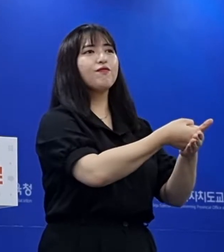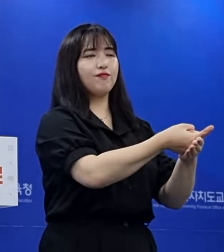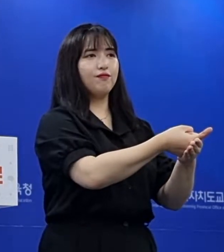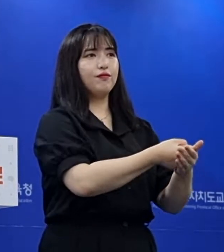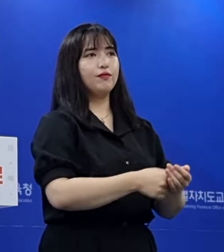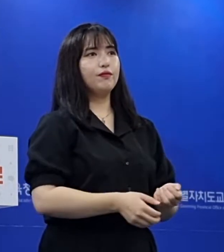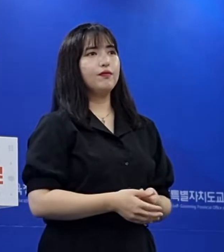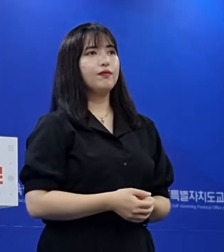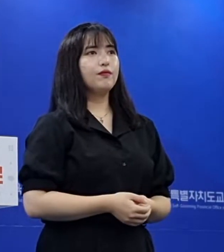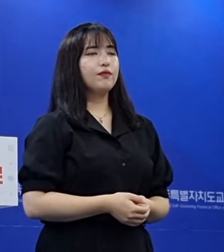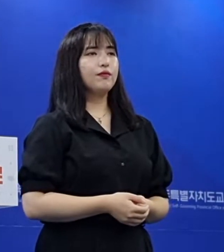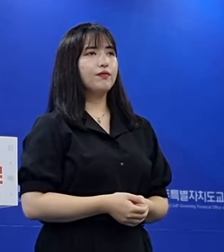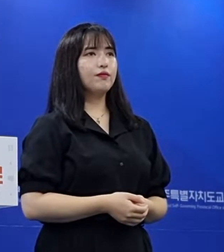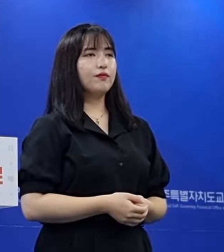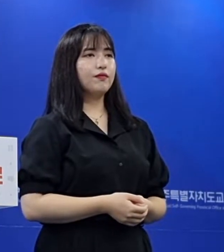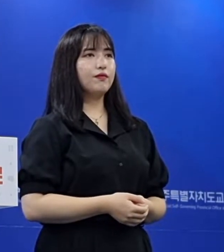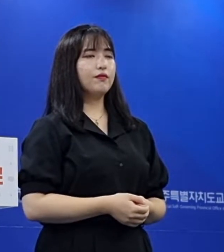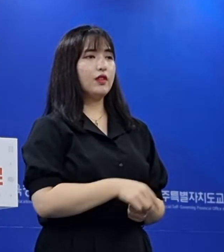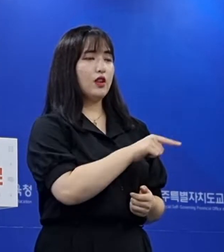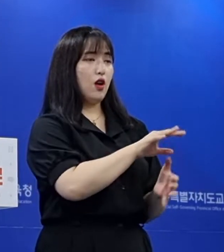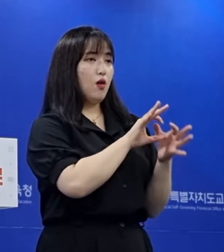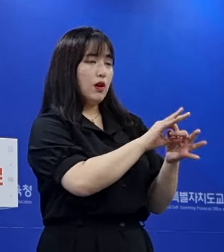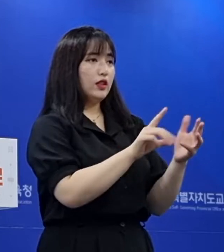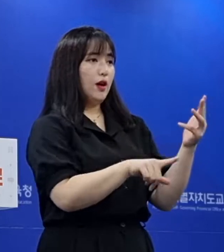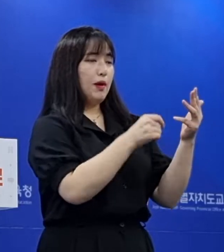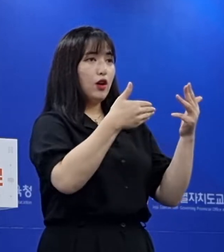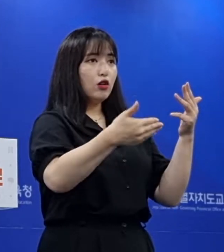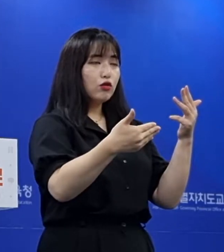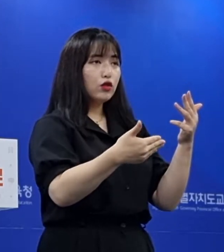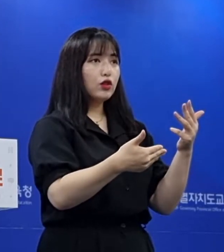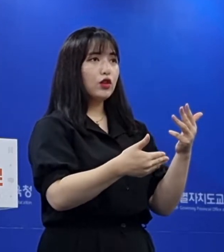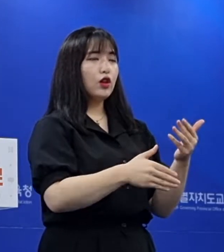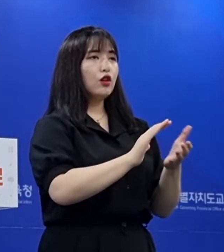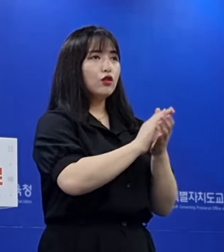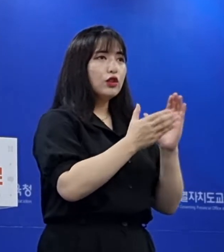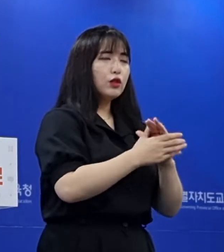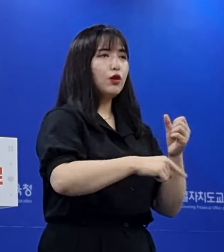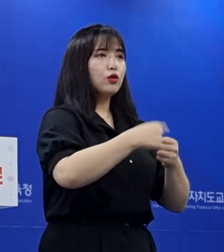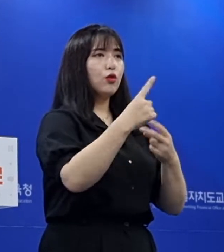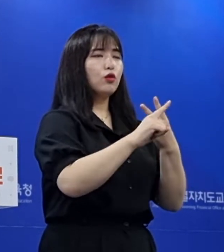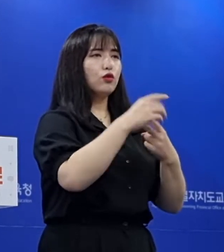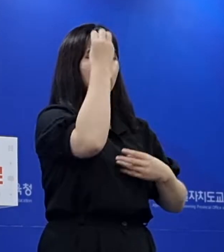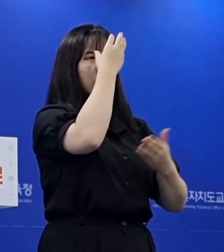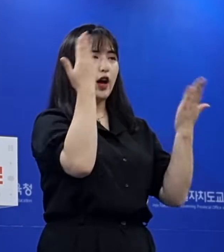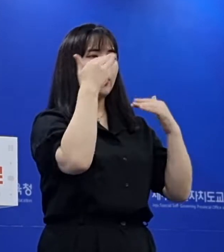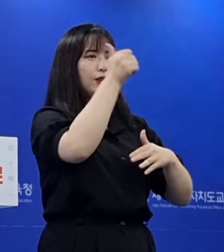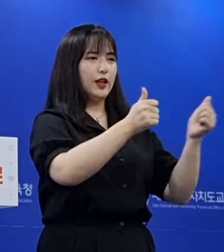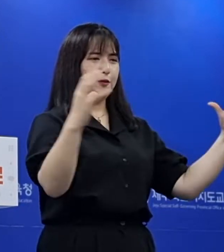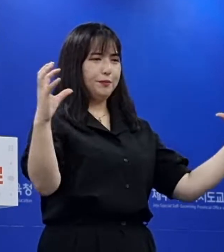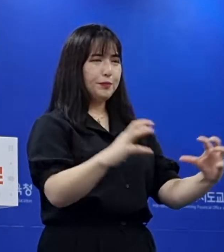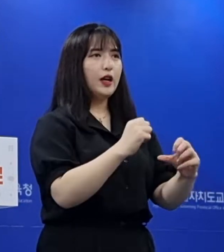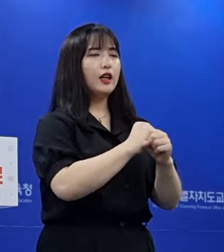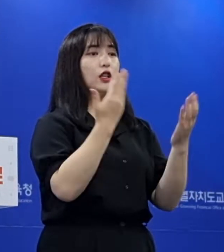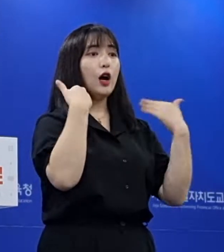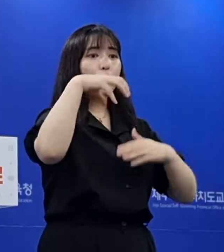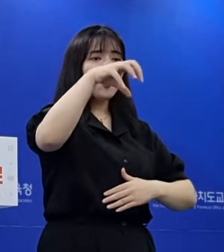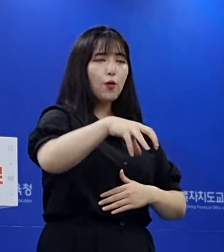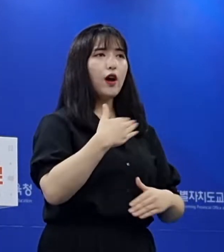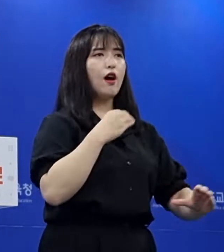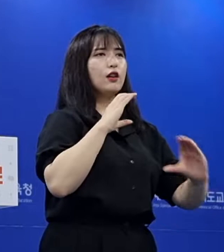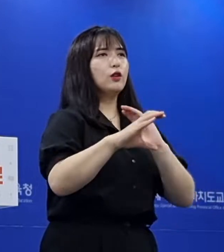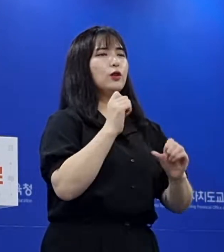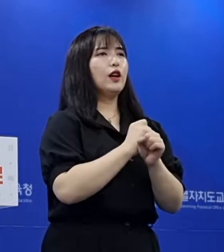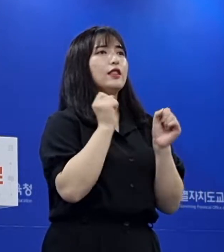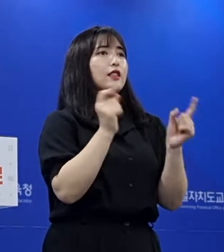운영할 것입니다. 이어 관련하여 8월 9일 유초중고 학교장회의를 개최하여 학교 현장과 소통하는